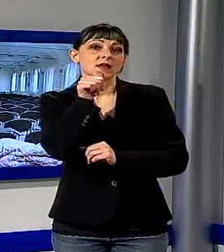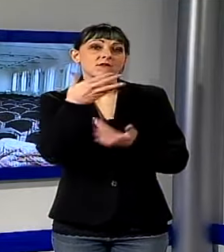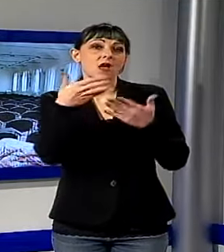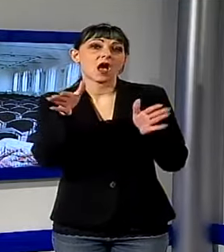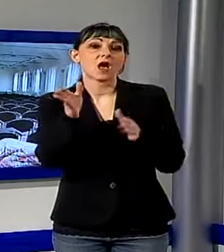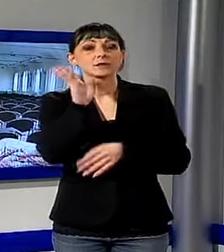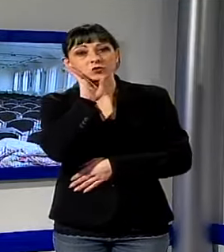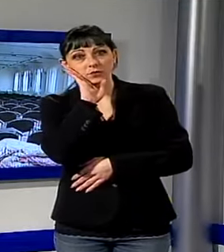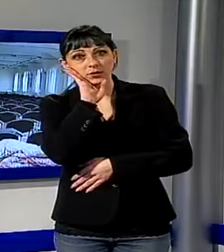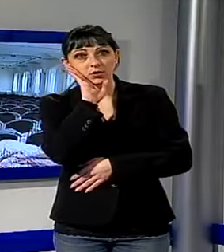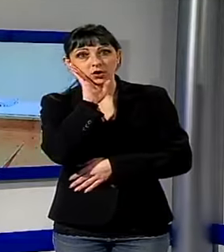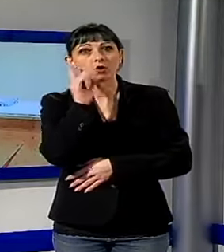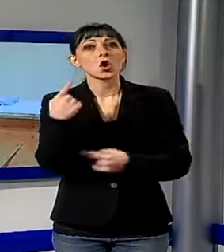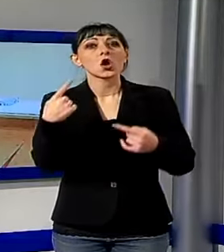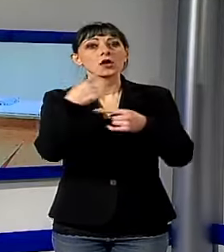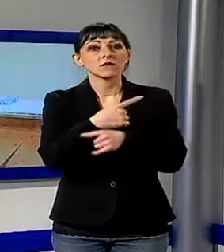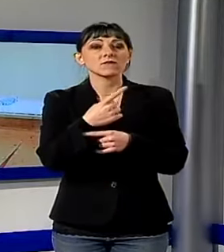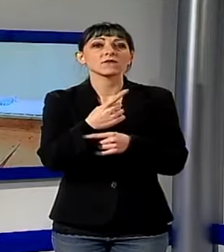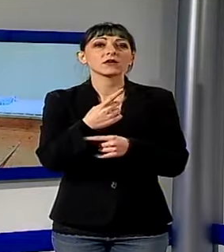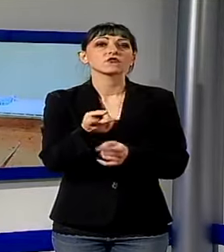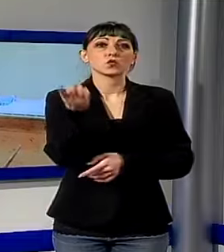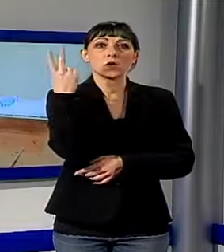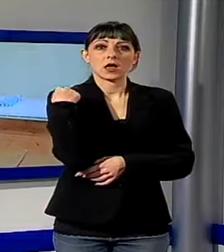il dormitorio ospitò 18 persone per più di una settimana